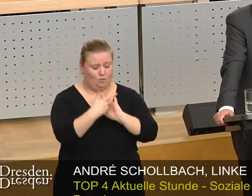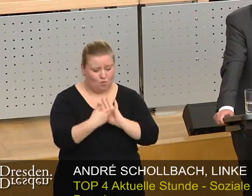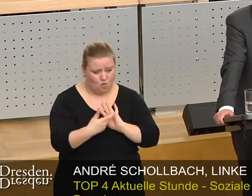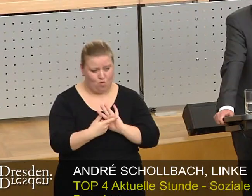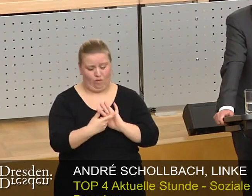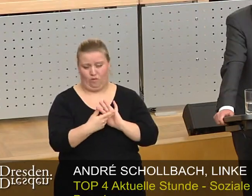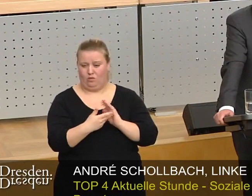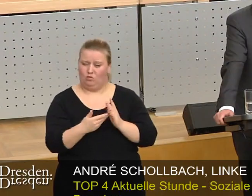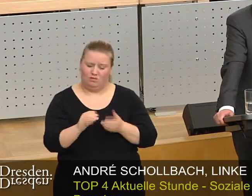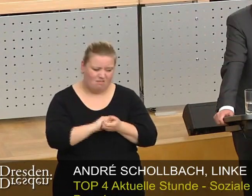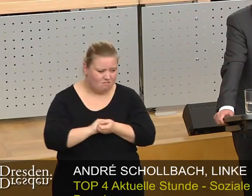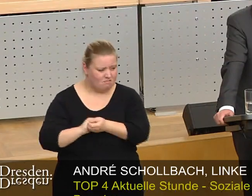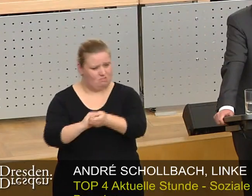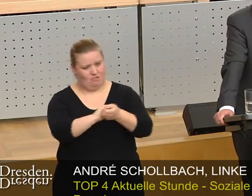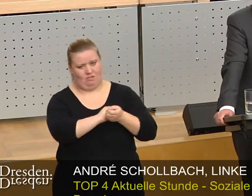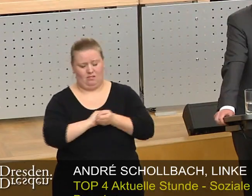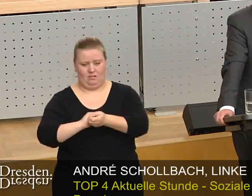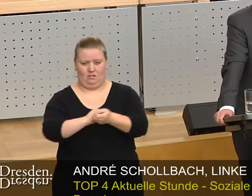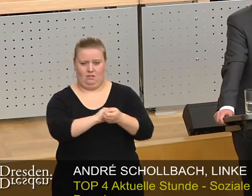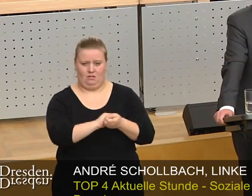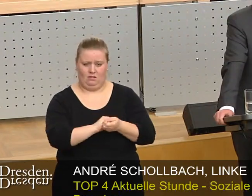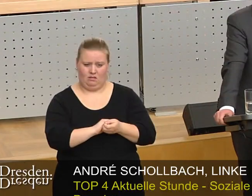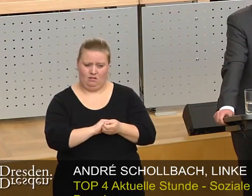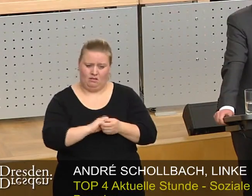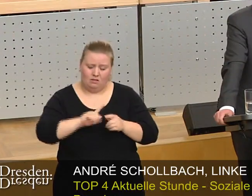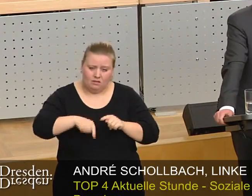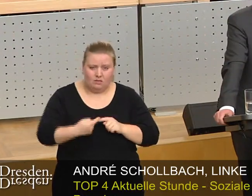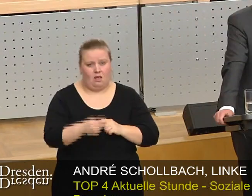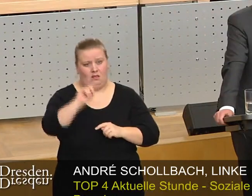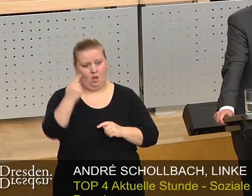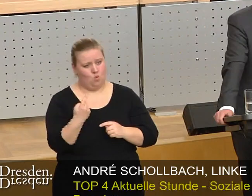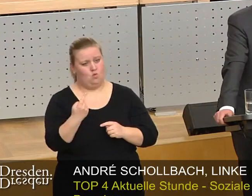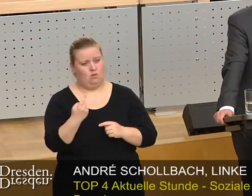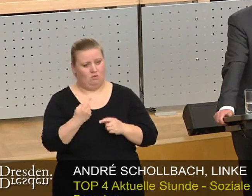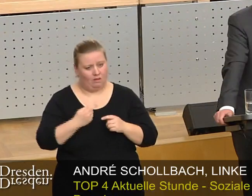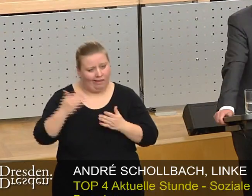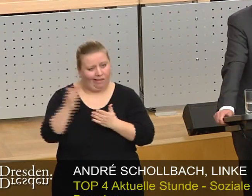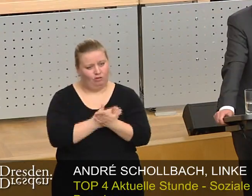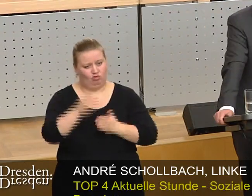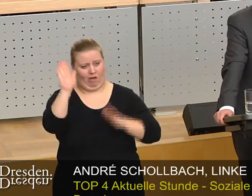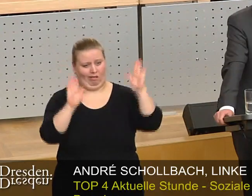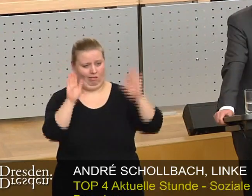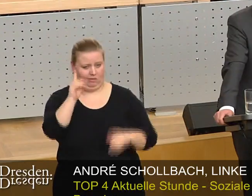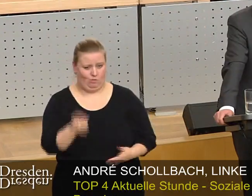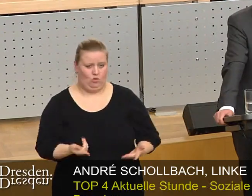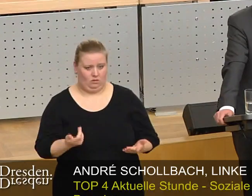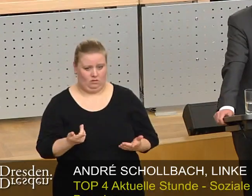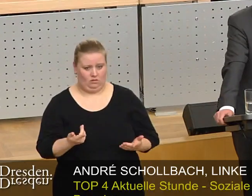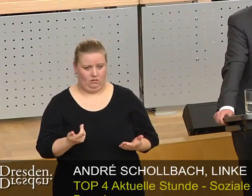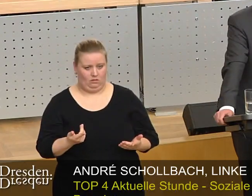und miteinander gerungen hat, dann muss man irgendwann einmal Farbe bekennen und eine Entscheidung treffen.